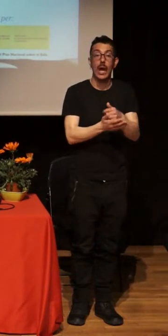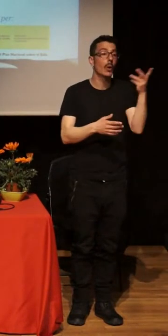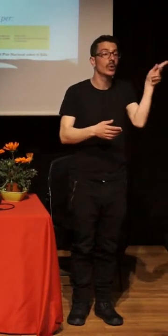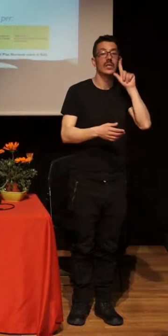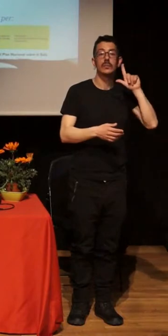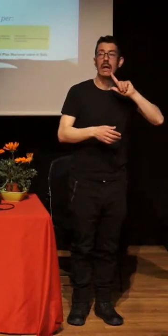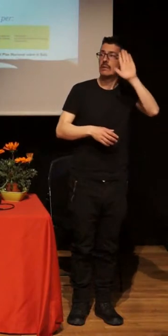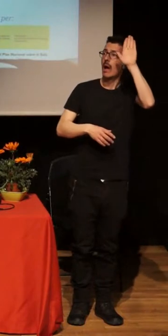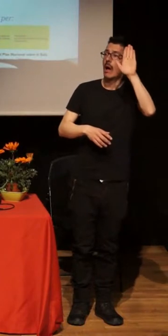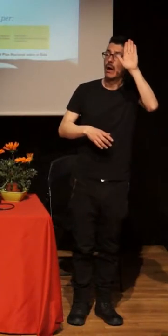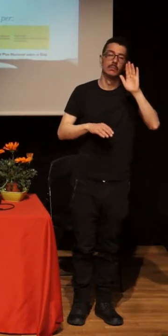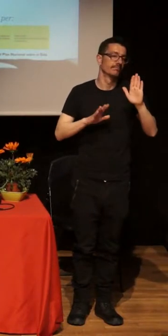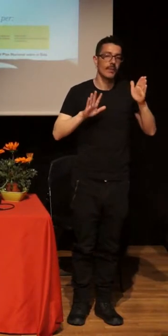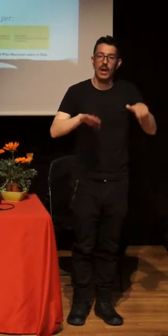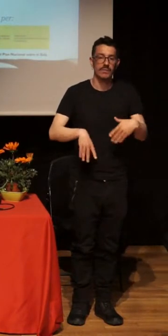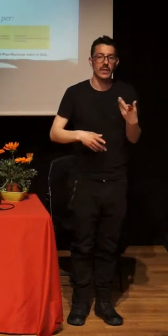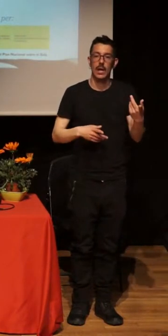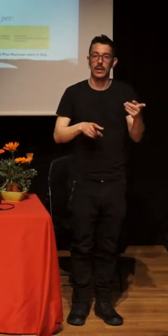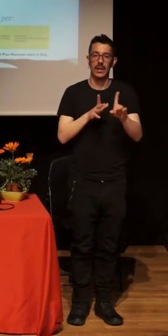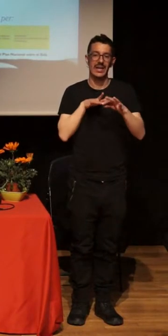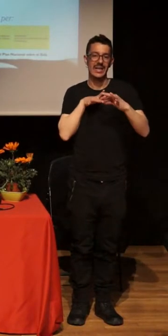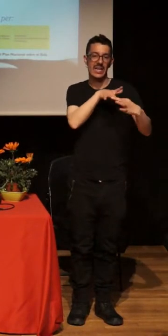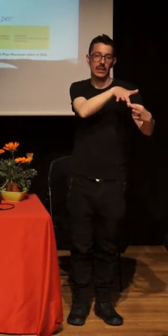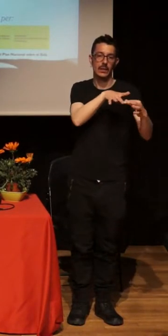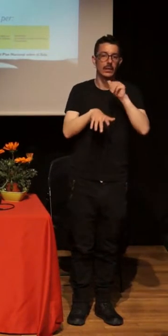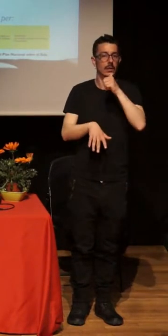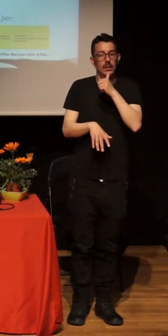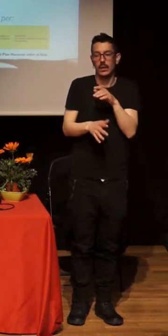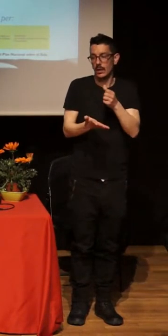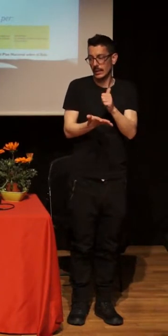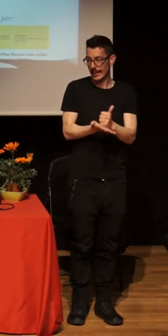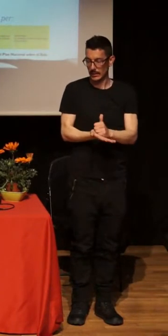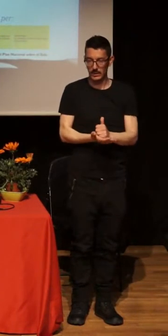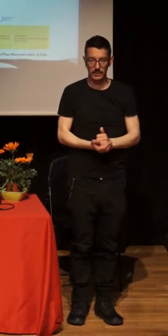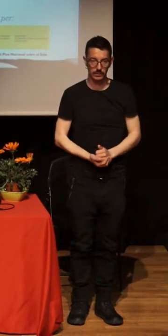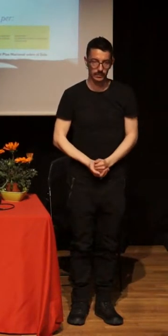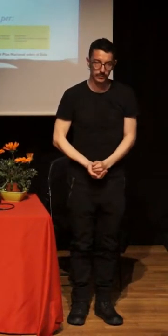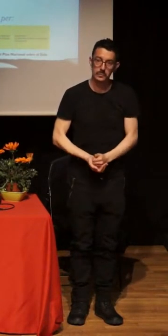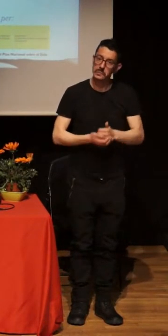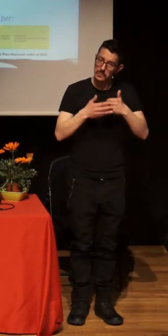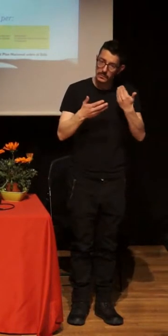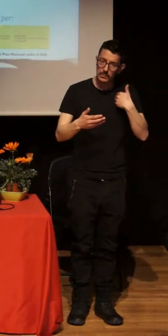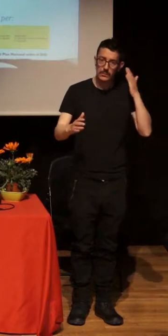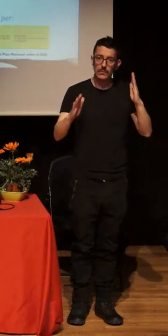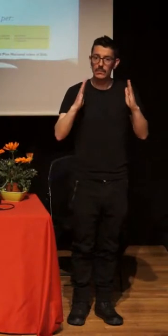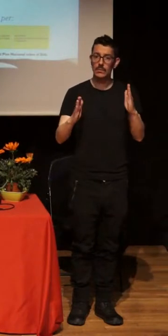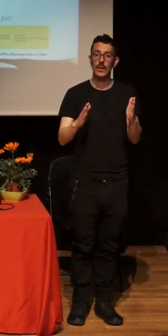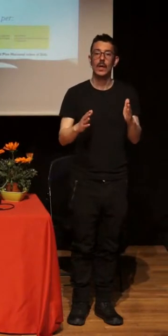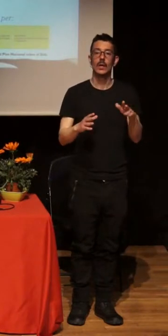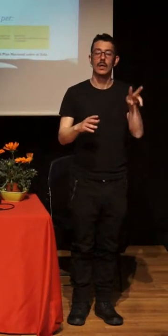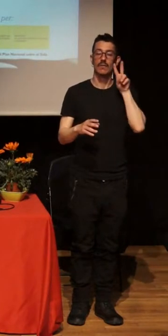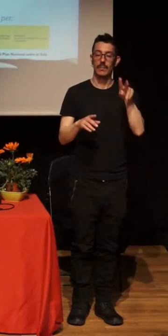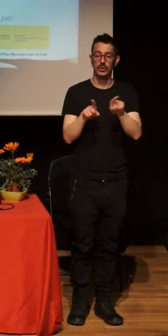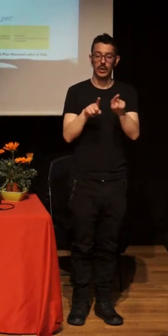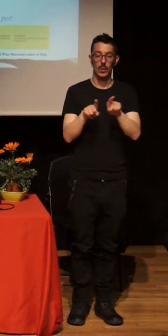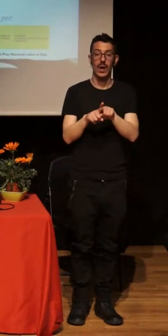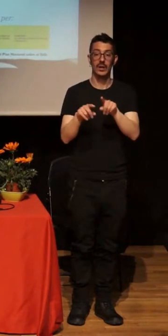pero era quien tomaba las riendas, quien estaba liderando toda la movilización en aquel momento. Nos encontramos con un compendio de temas socialmente tabú,